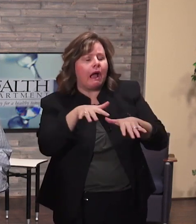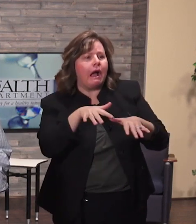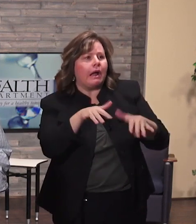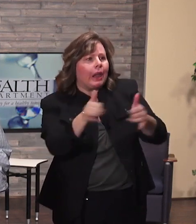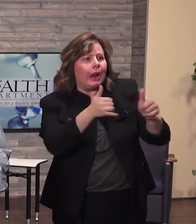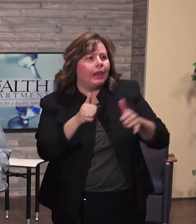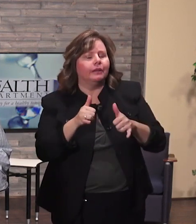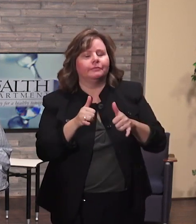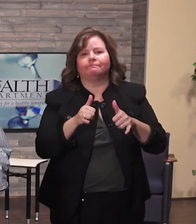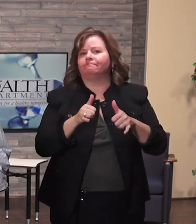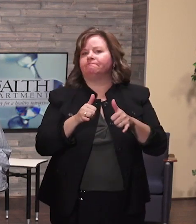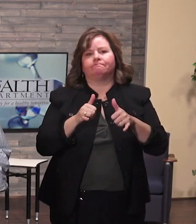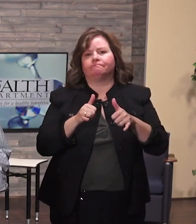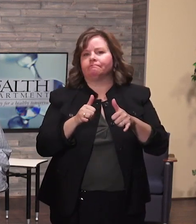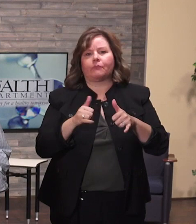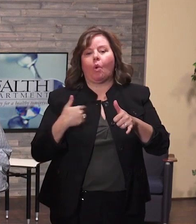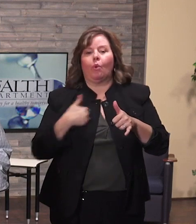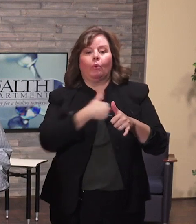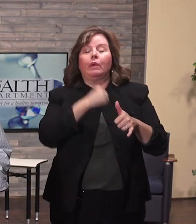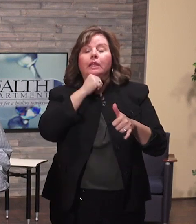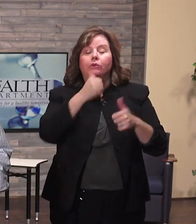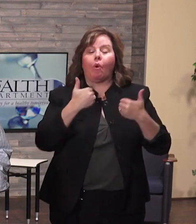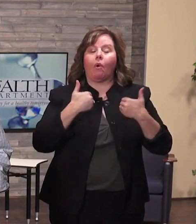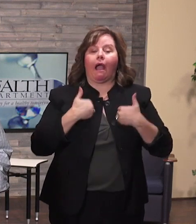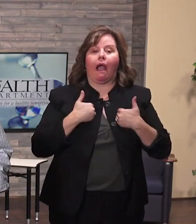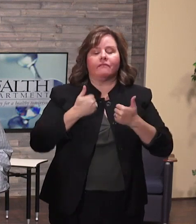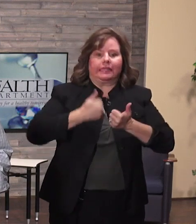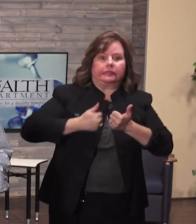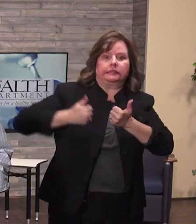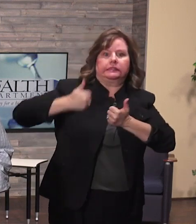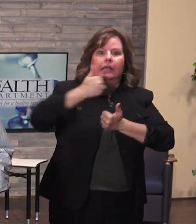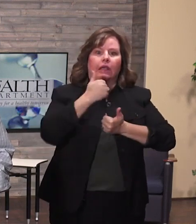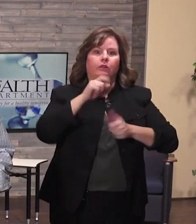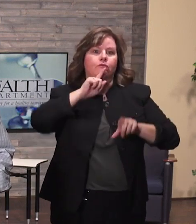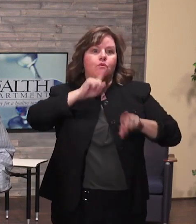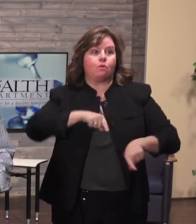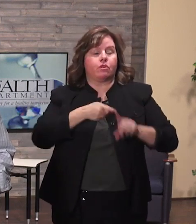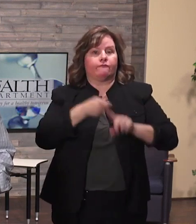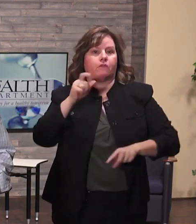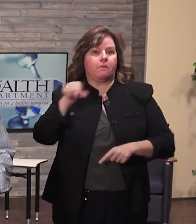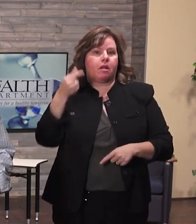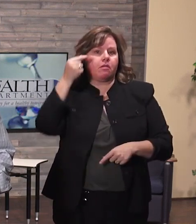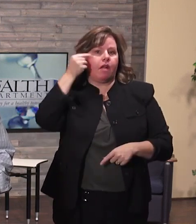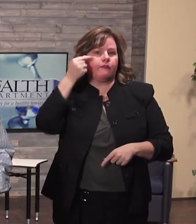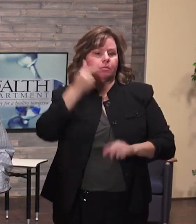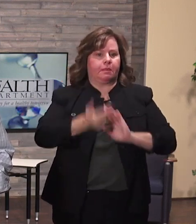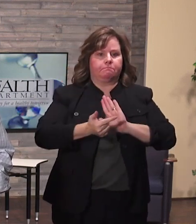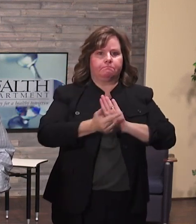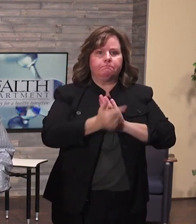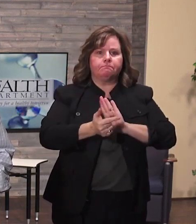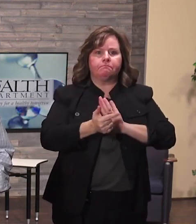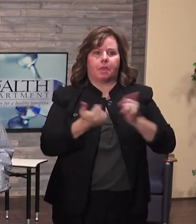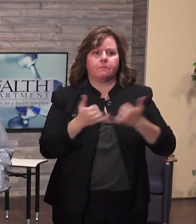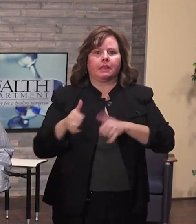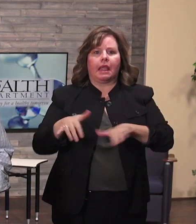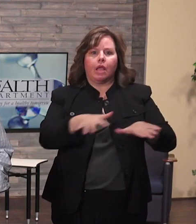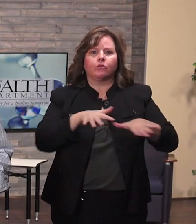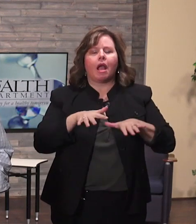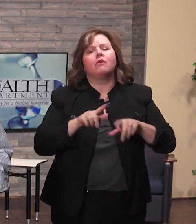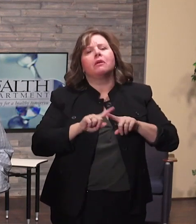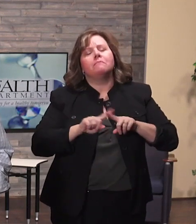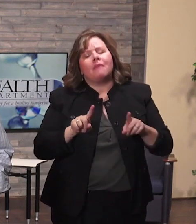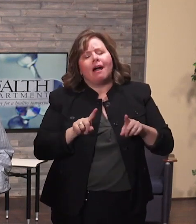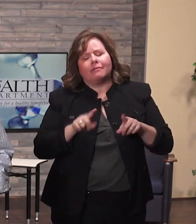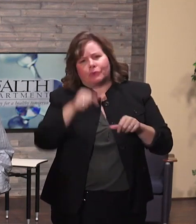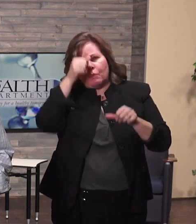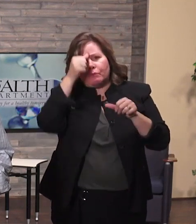vigilar su salud para ver si desarrolla esos síntomas. Último, estamos recibiendo muchas preguntas sobre los patios de